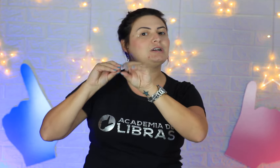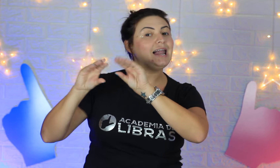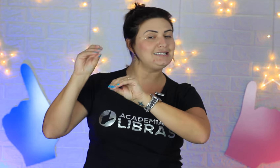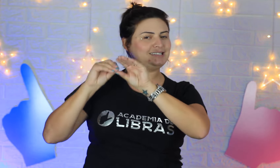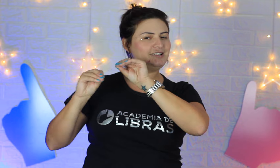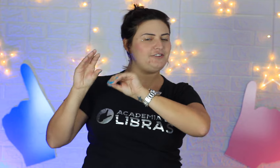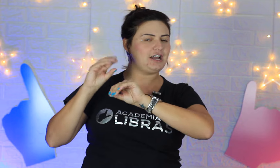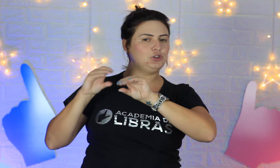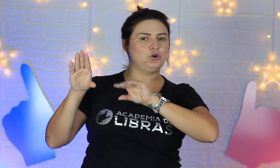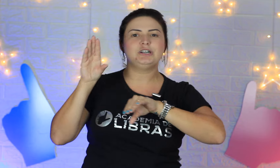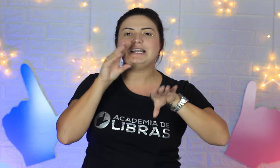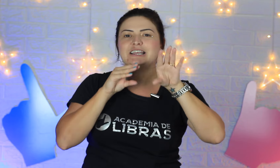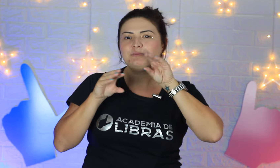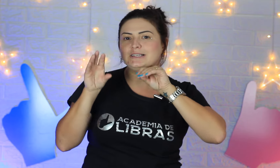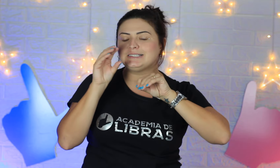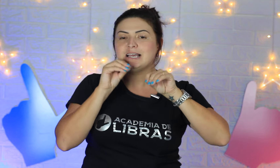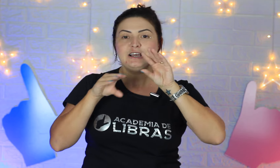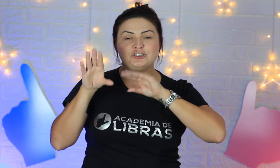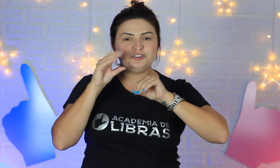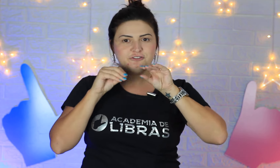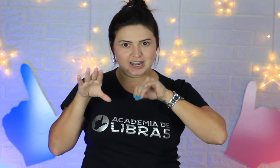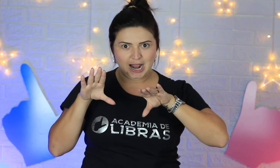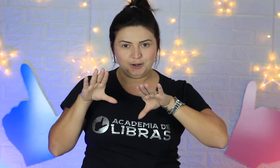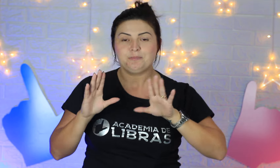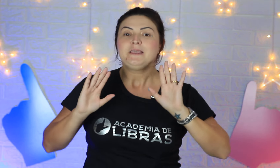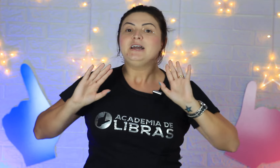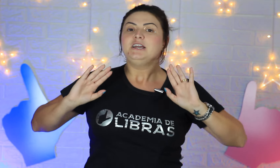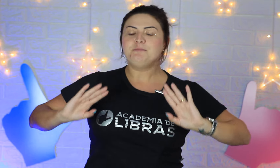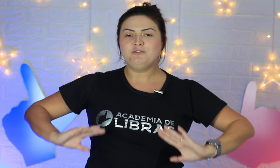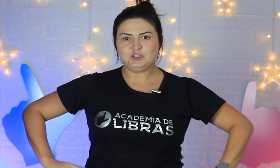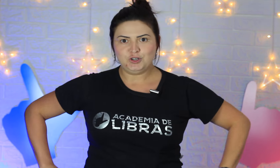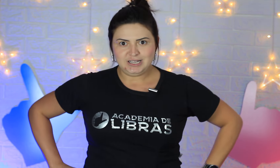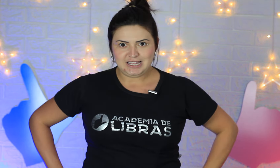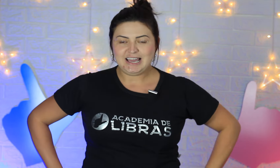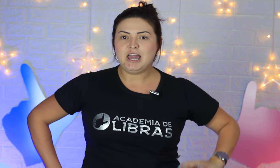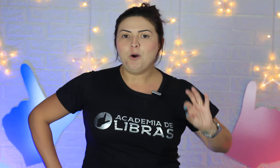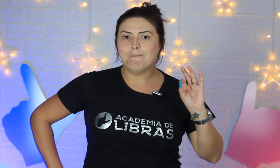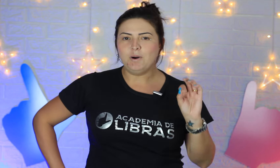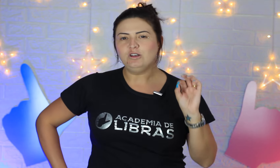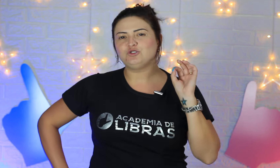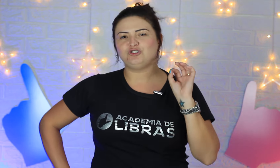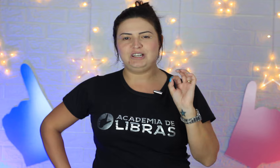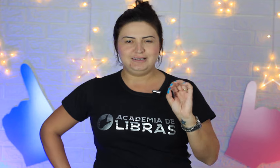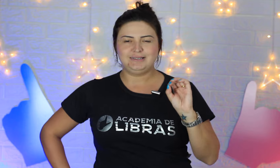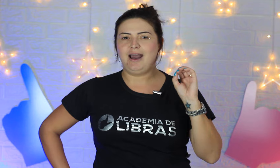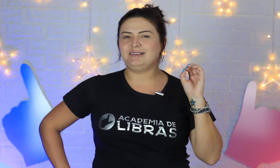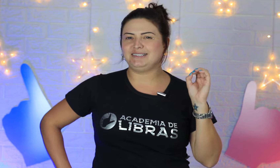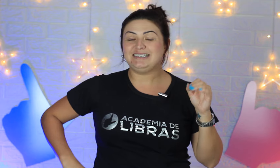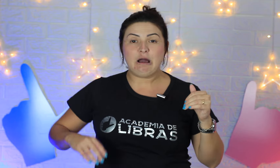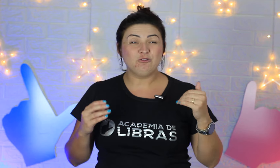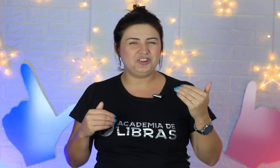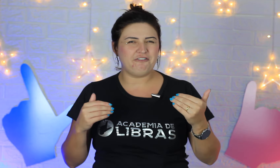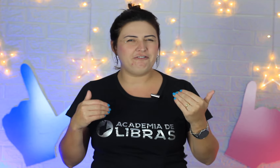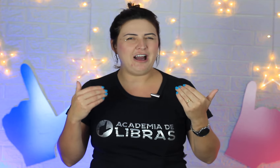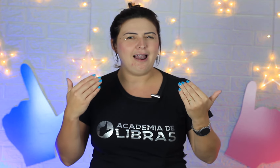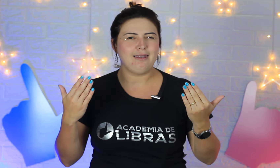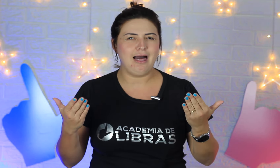classificador da Libras de falar. E, professora Aninha, eu posso utilizar esse sinal de falar